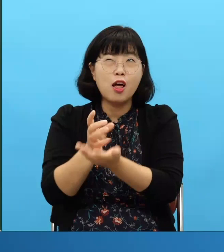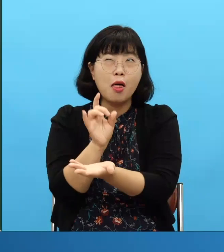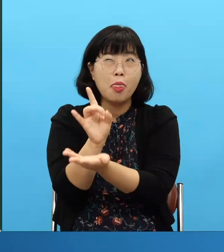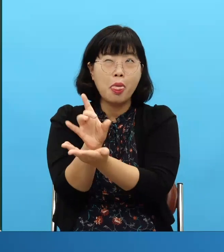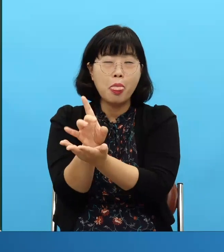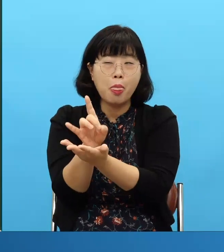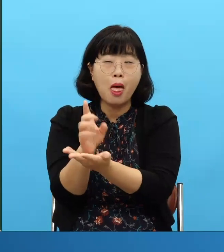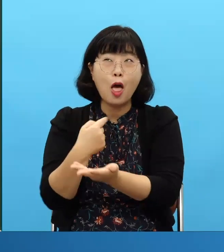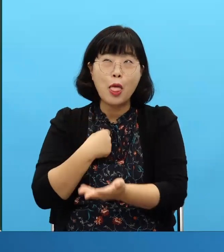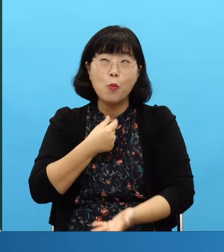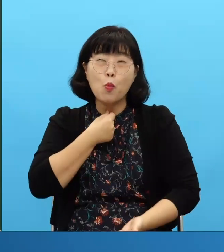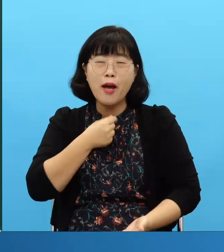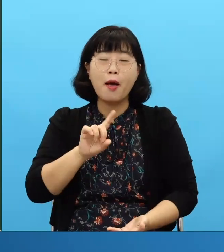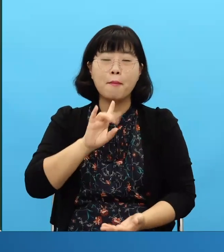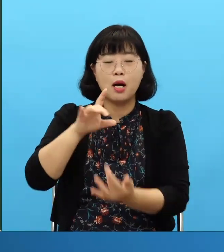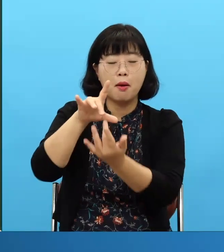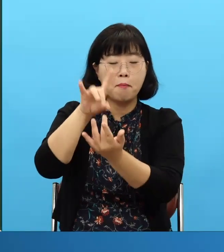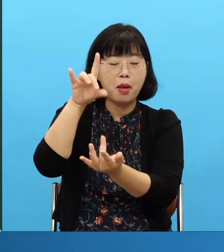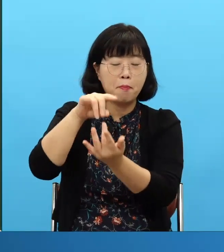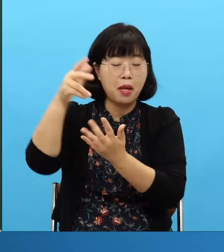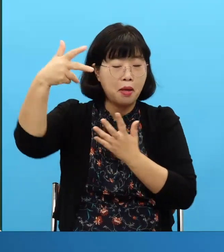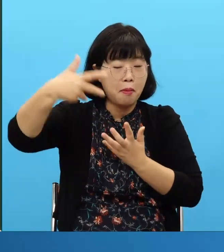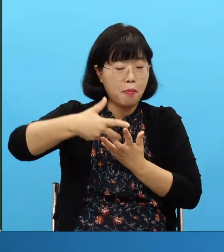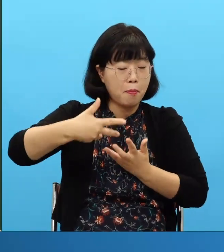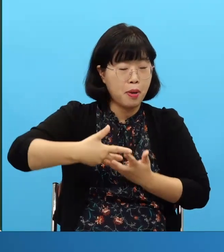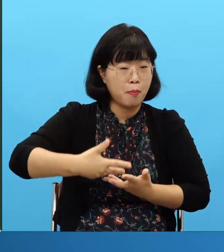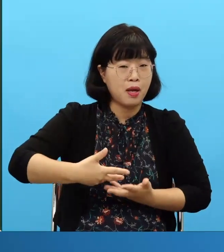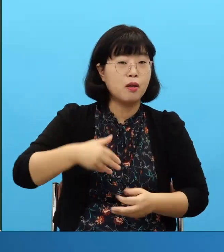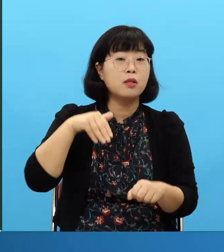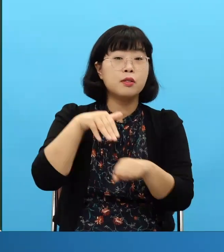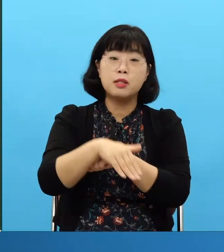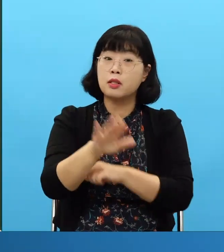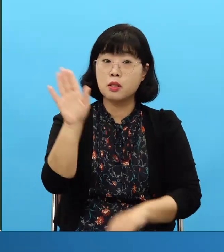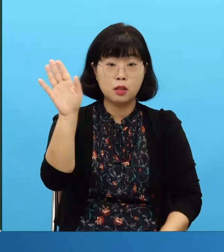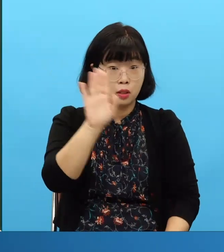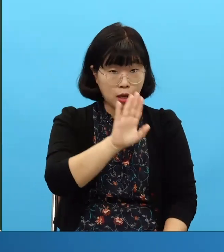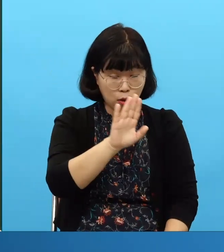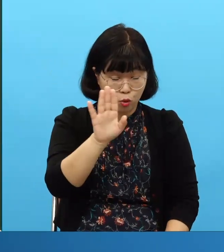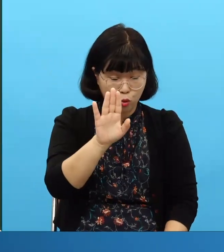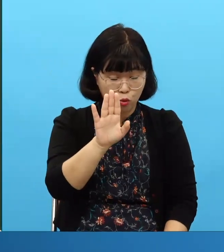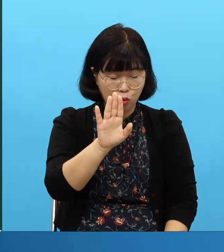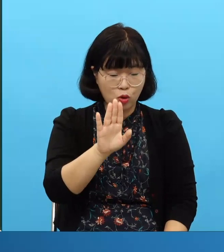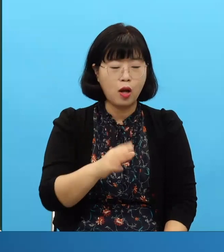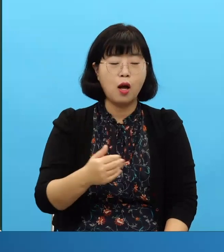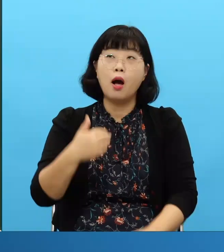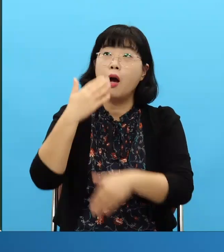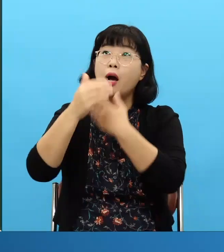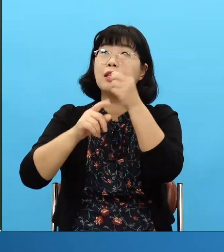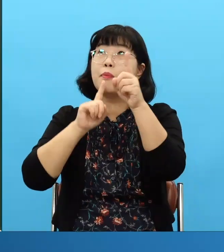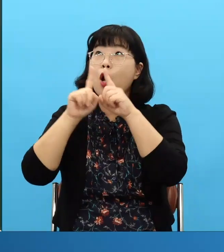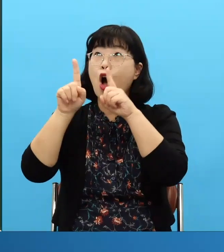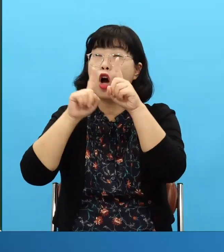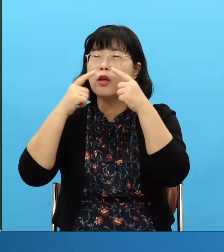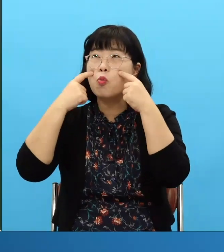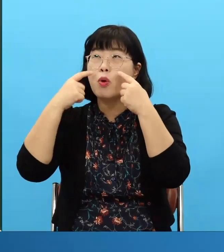lo hago para que cuadre conmigo sino que sea un pacto que salve a otros